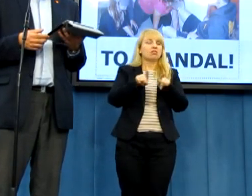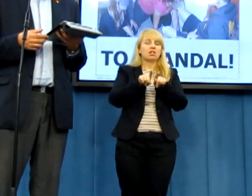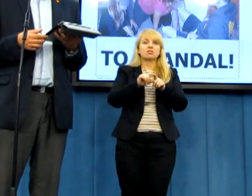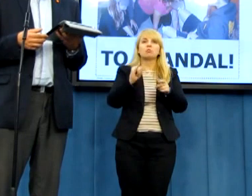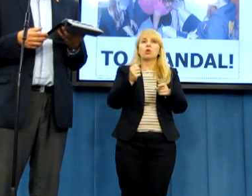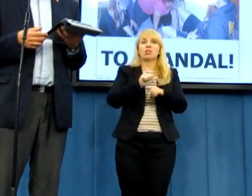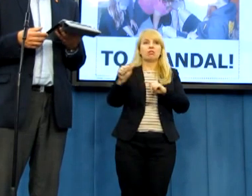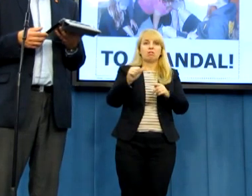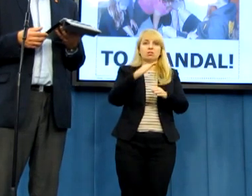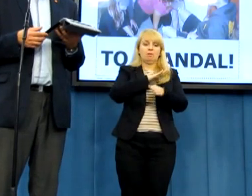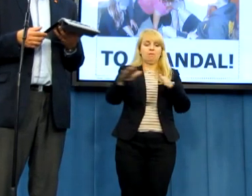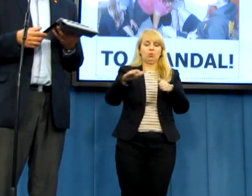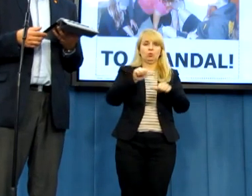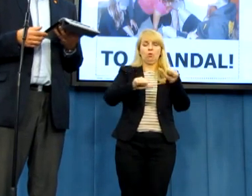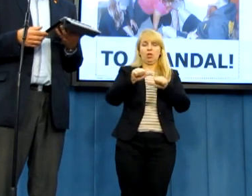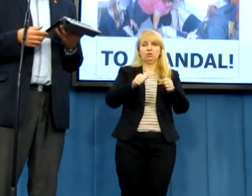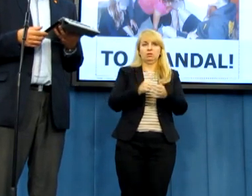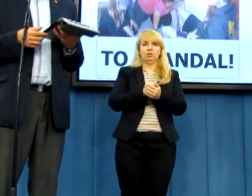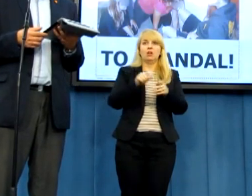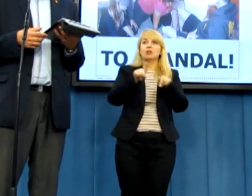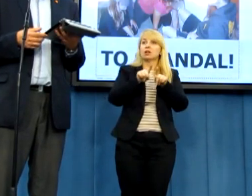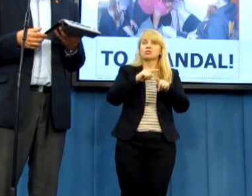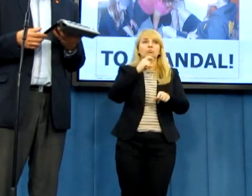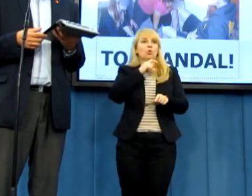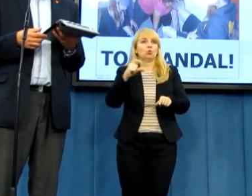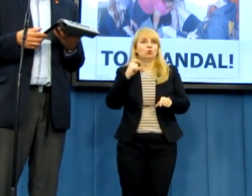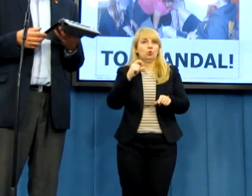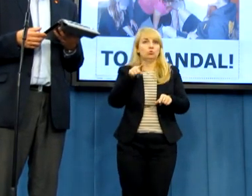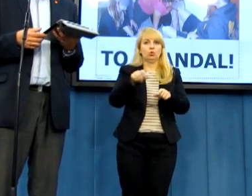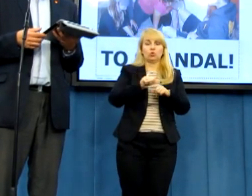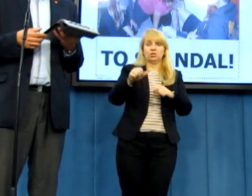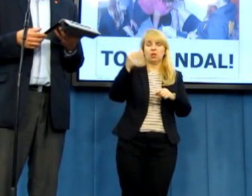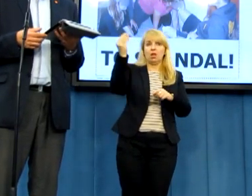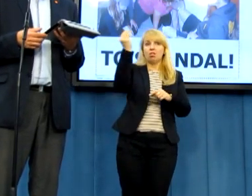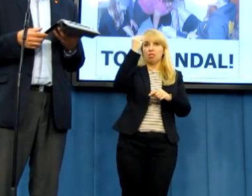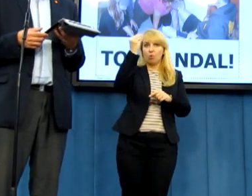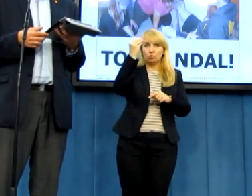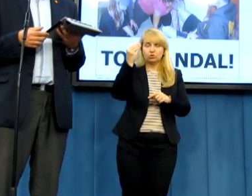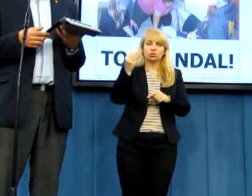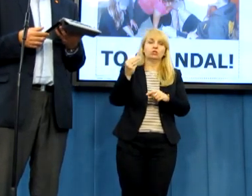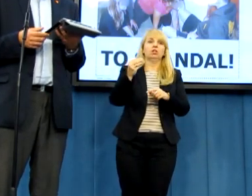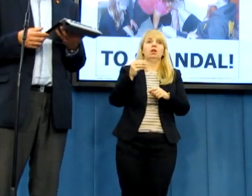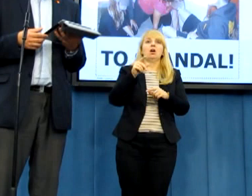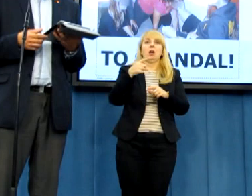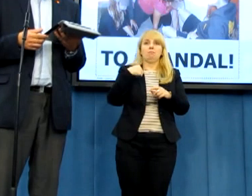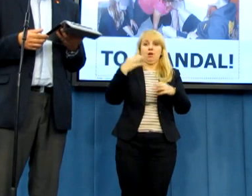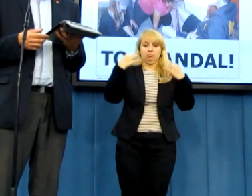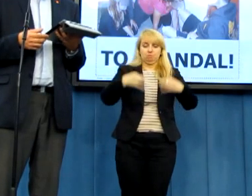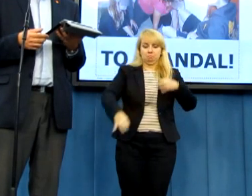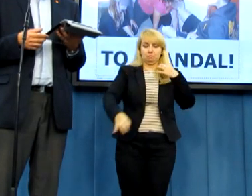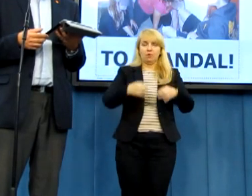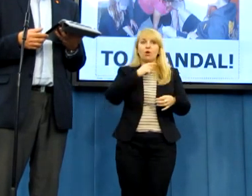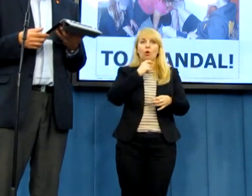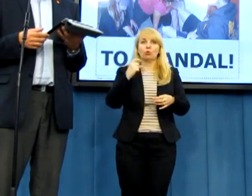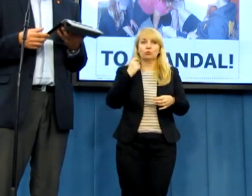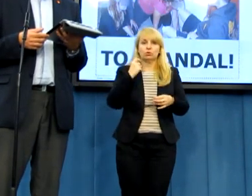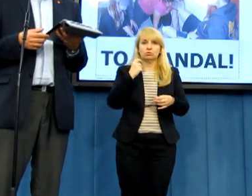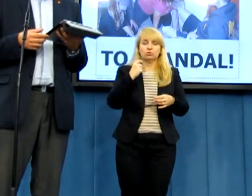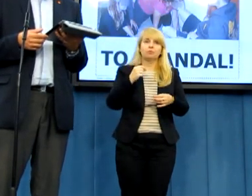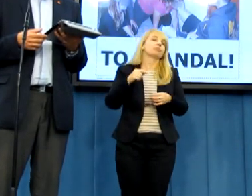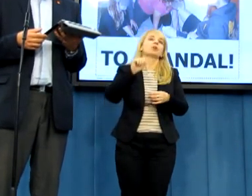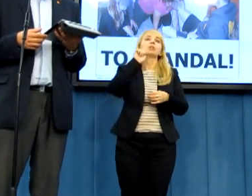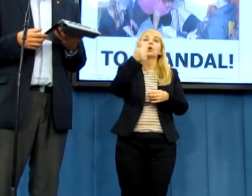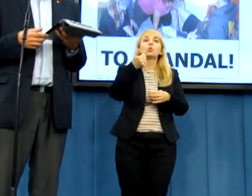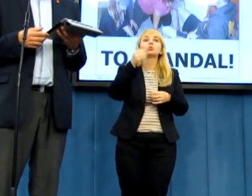sutanny. Dlatego jutro o godzinie 10 zapowiadam już konferencję prasową pana posła Artura Bramory, szefa